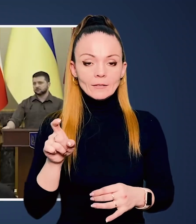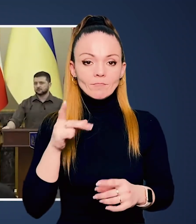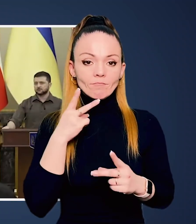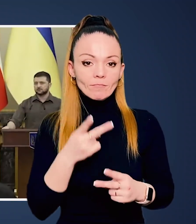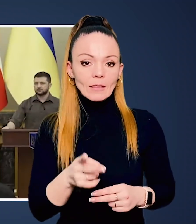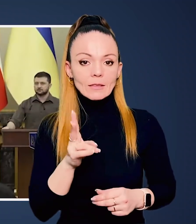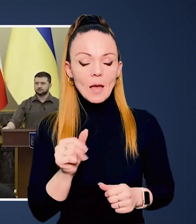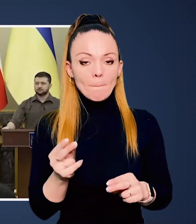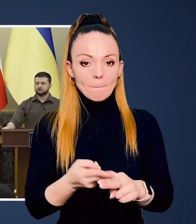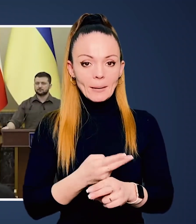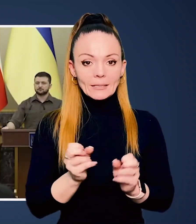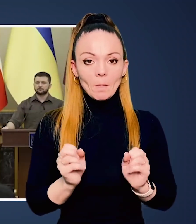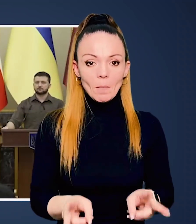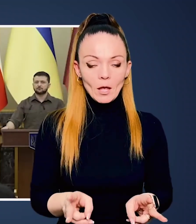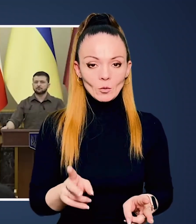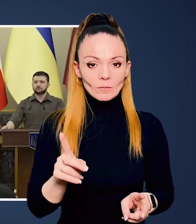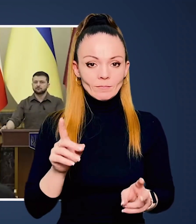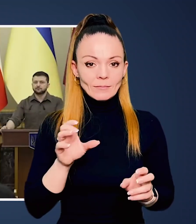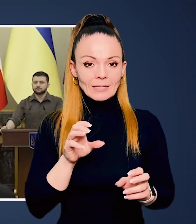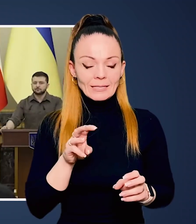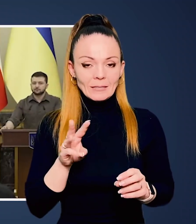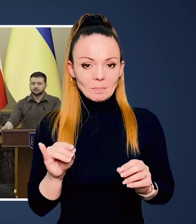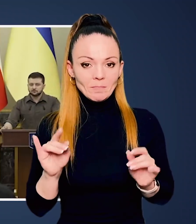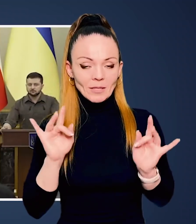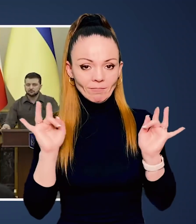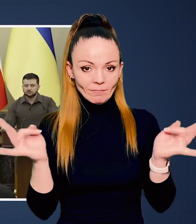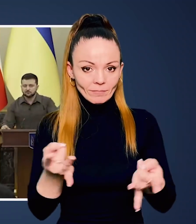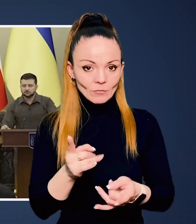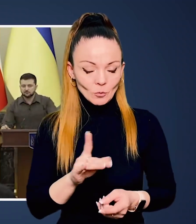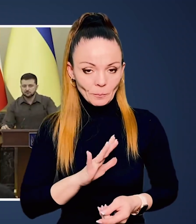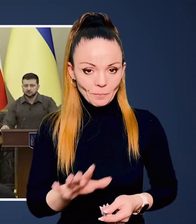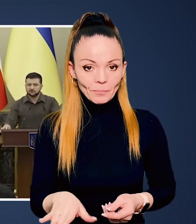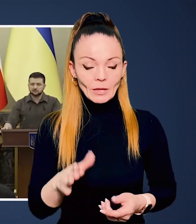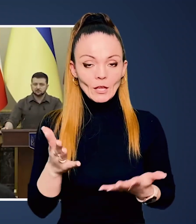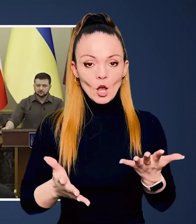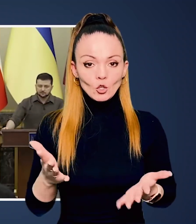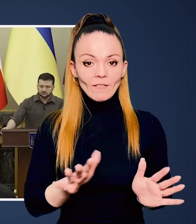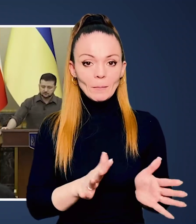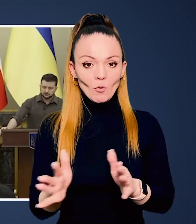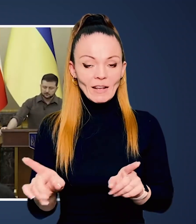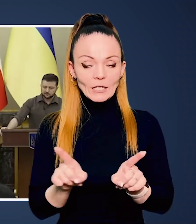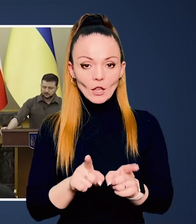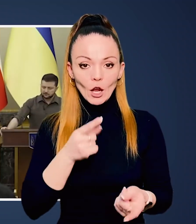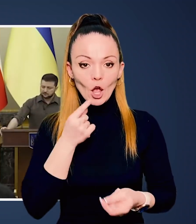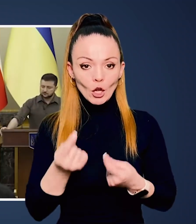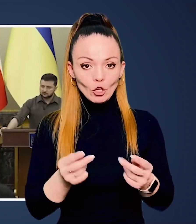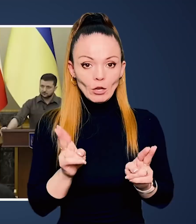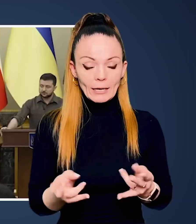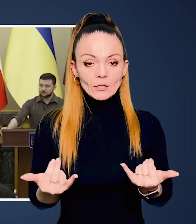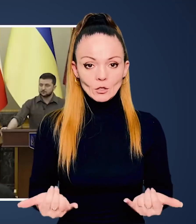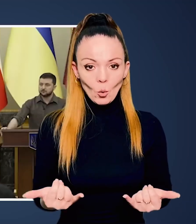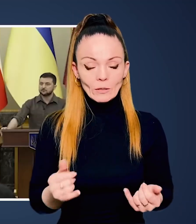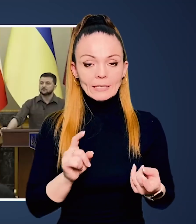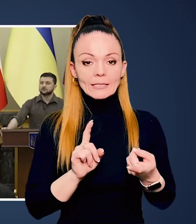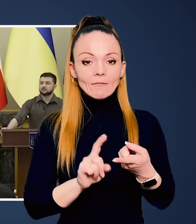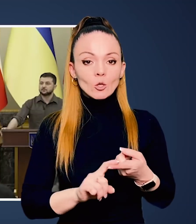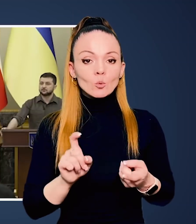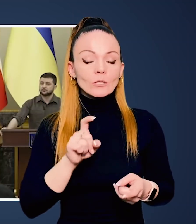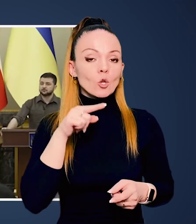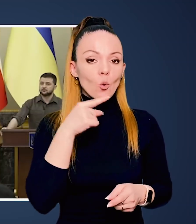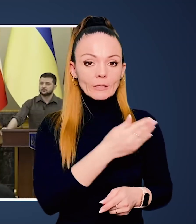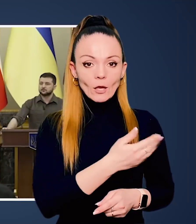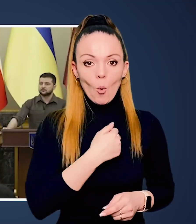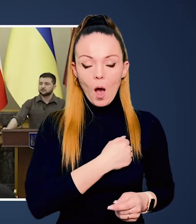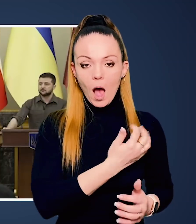Звичайно, ми про це не говорили з огляду на безпеку засобу масової інформації. І якщо відбуваються